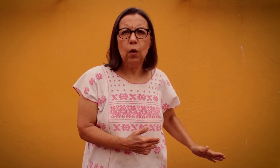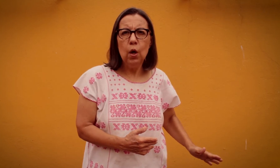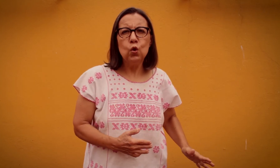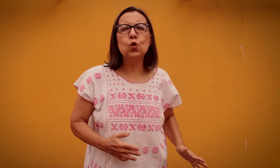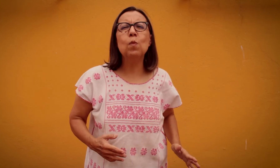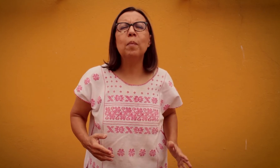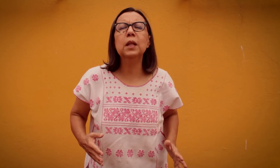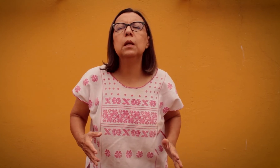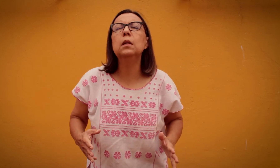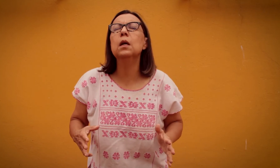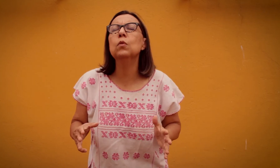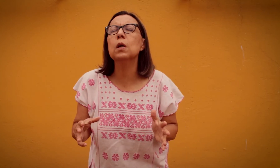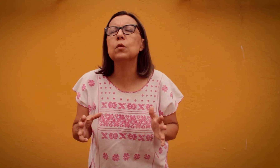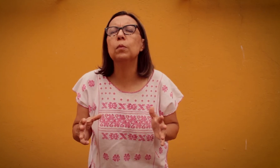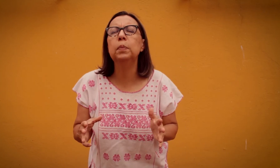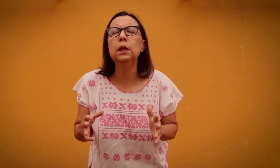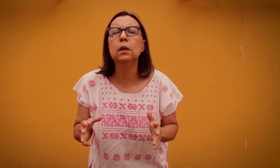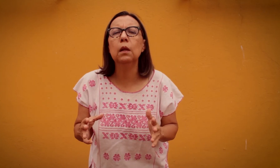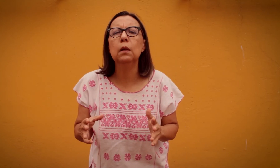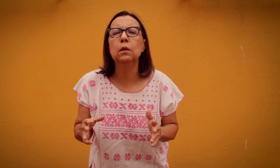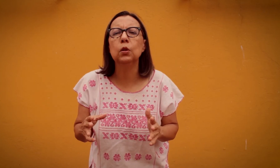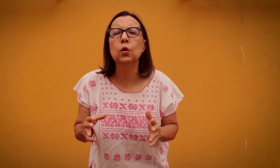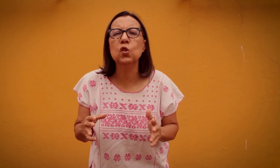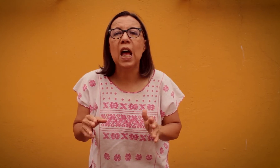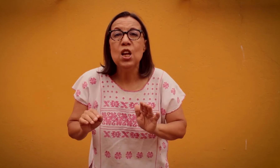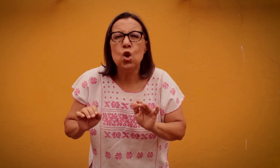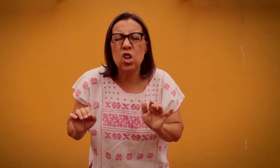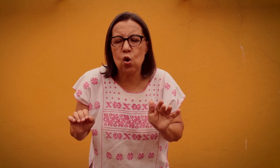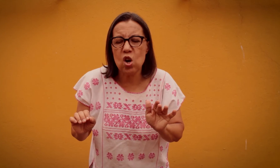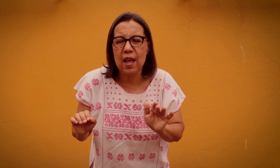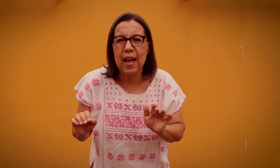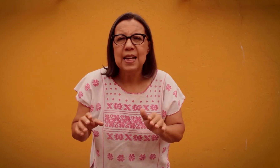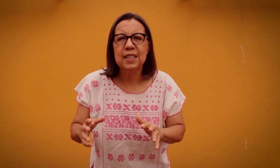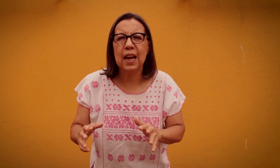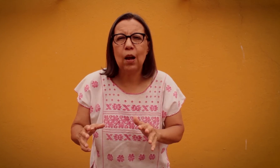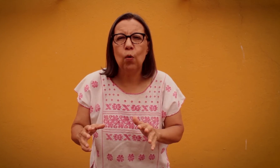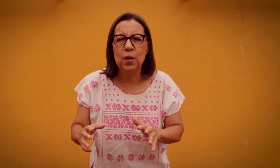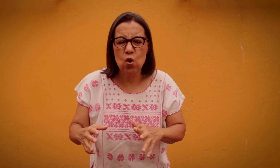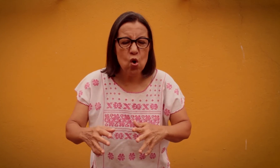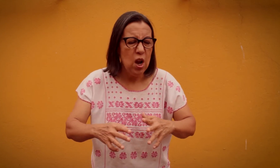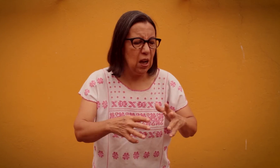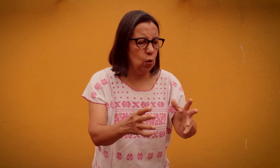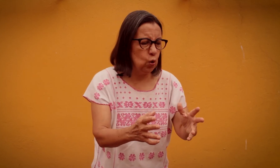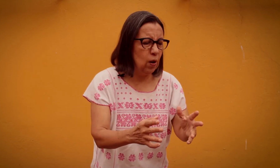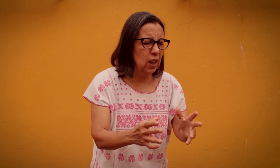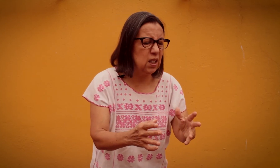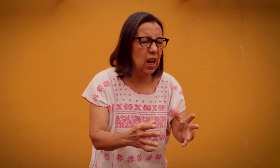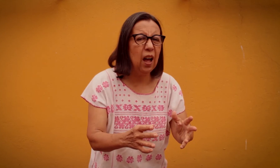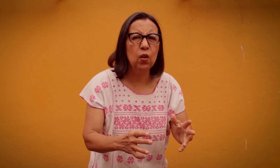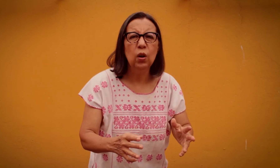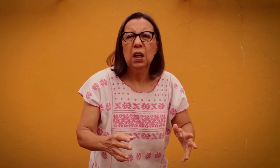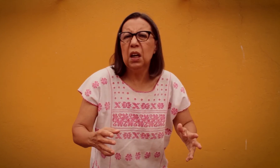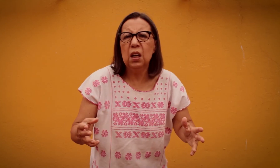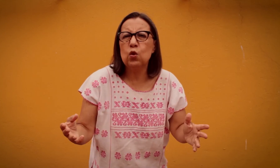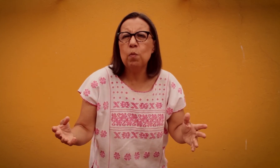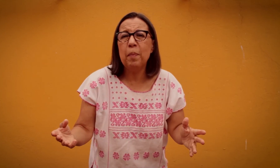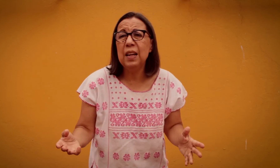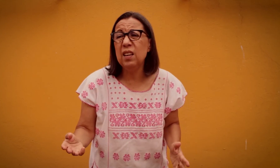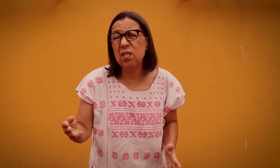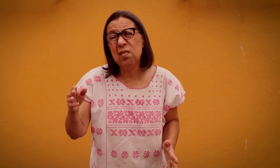Su mamá tenía una sopita deliciosa No dijo nada Se la comió Le gustó el guisado Le mamá le dijo